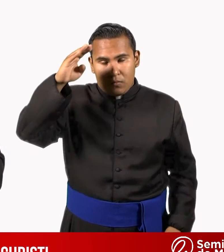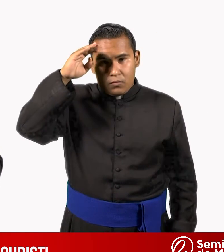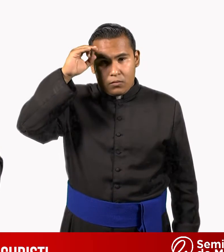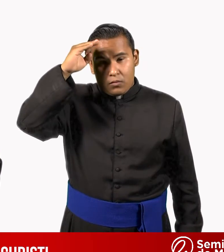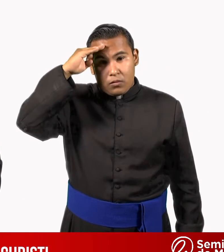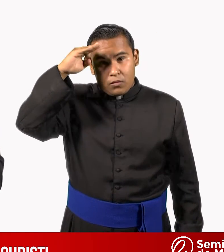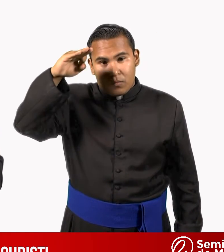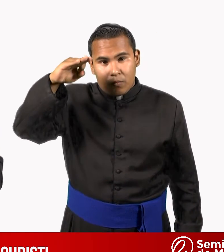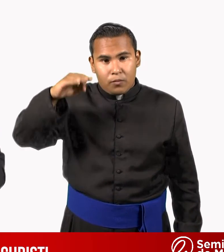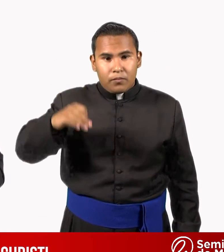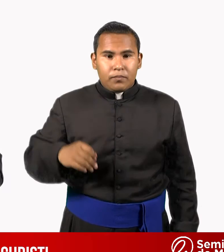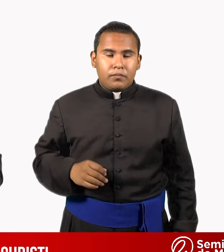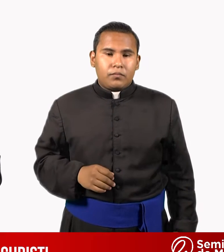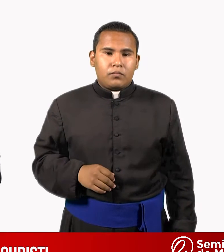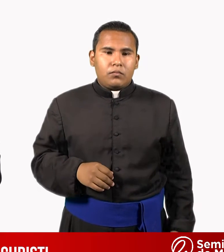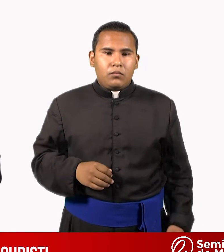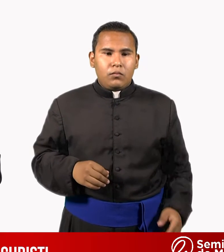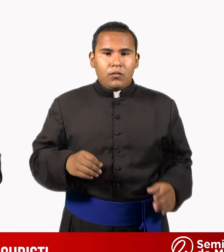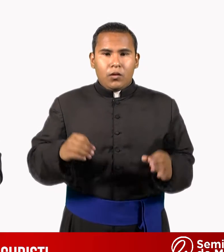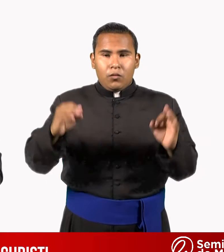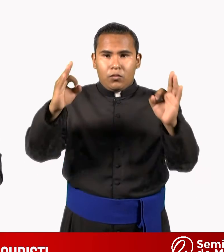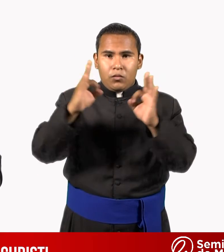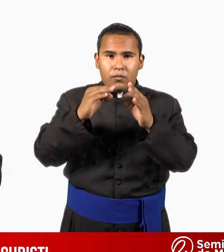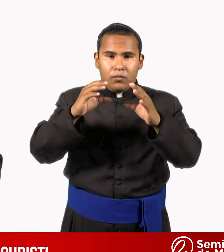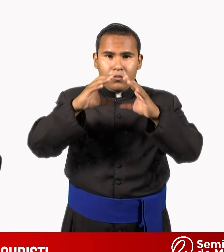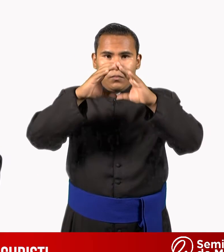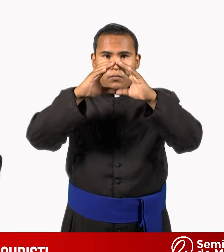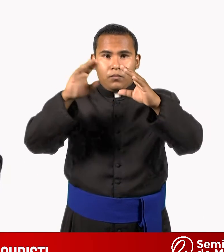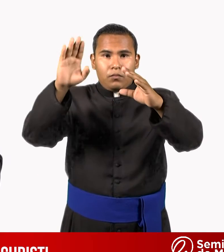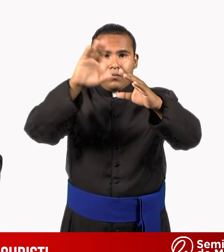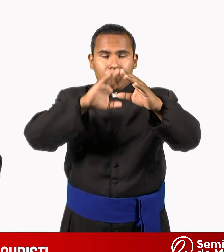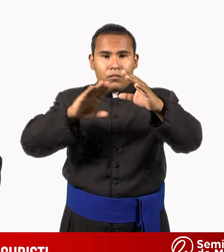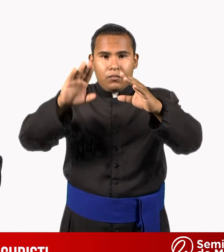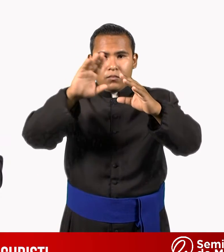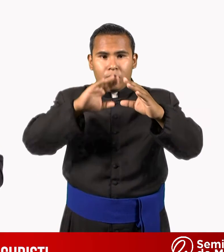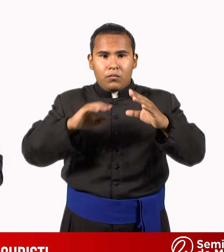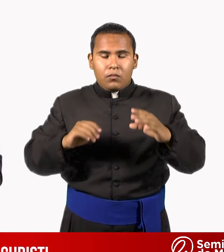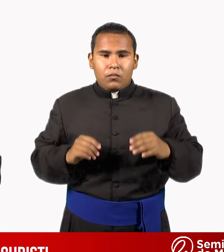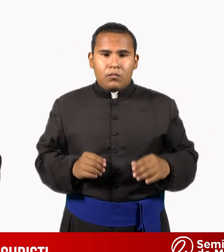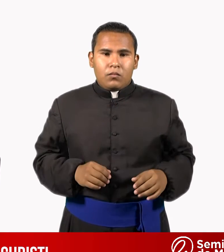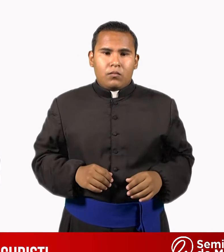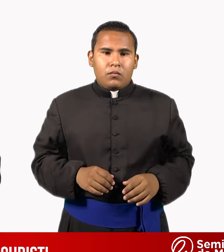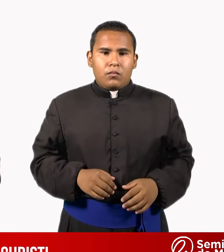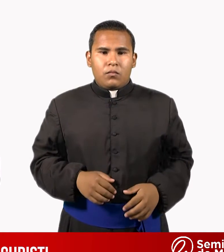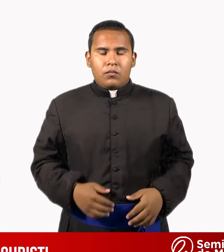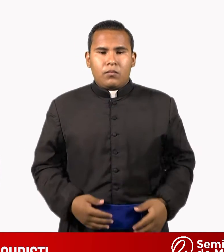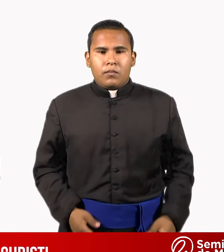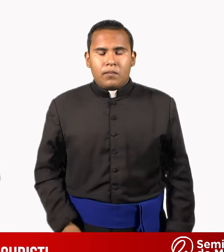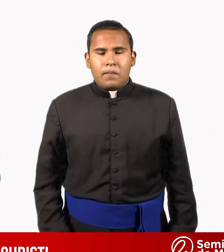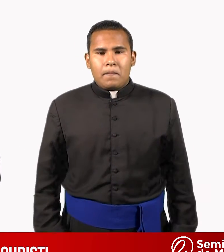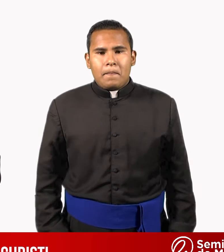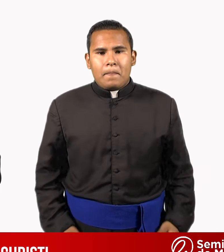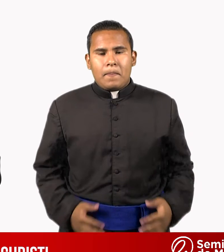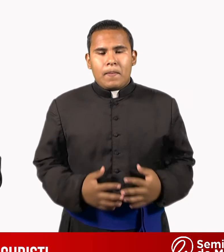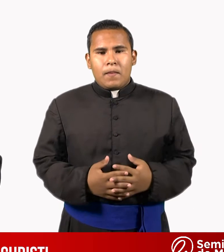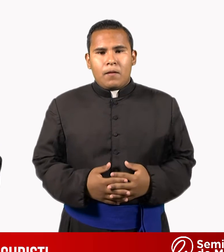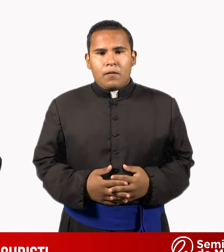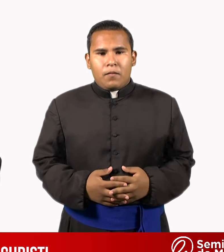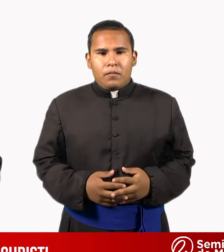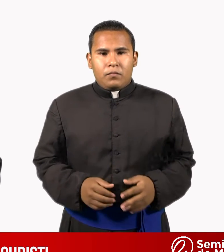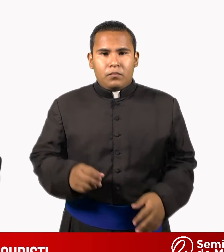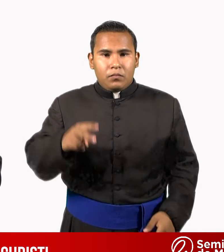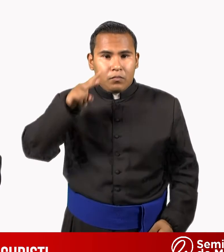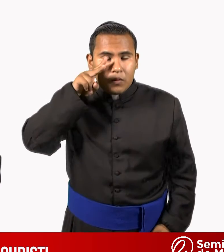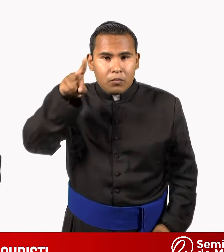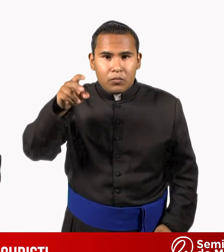Cuando estamos frente al sagrario, cuando lo vemos expuesto en la custodia. Vemos